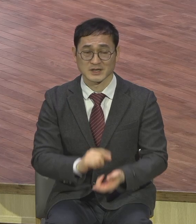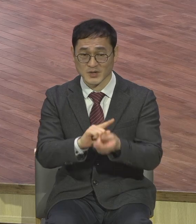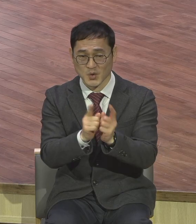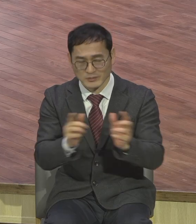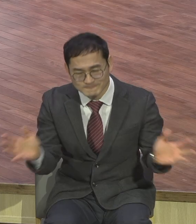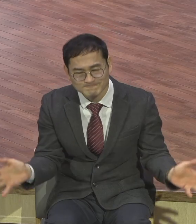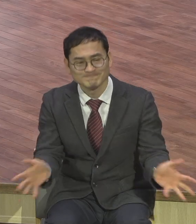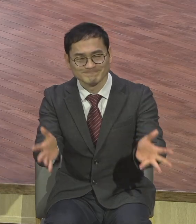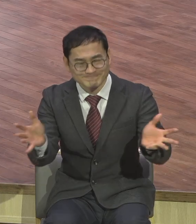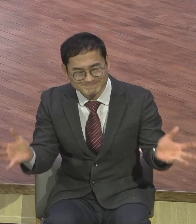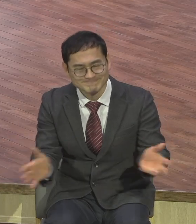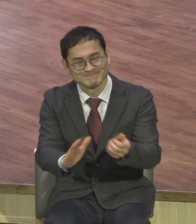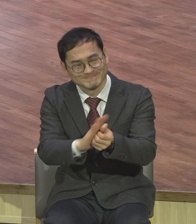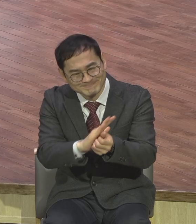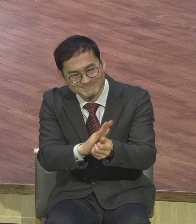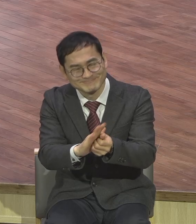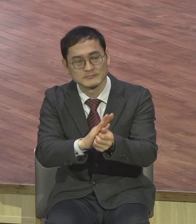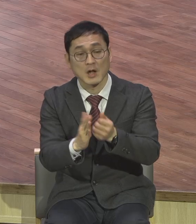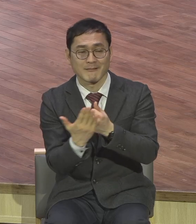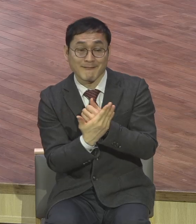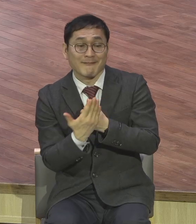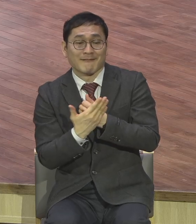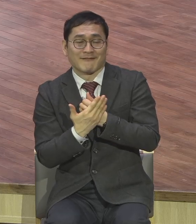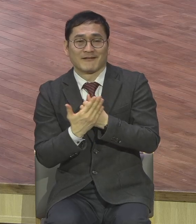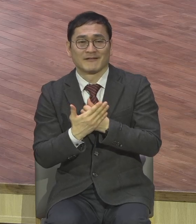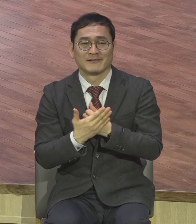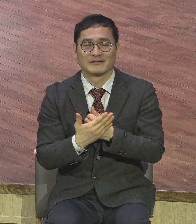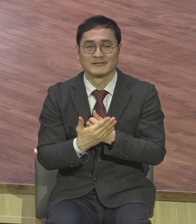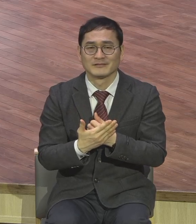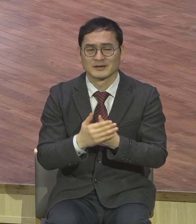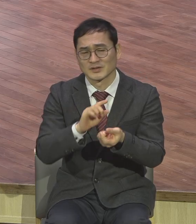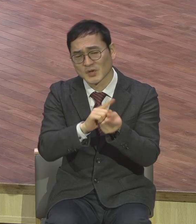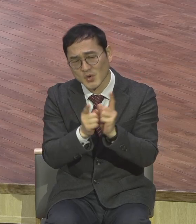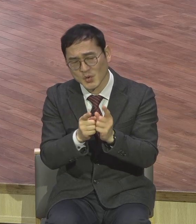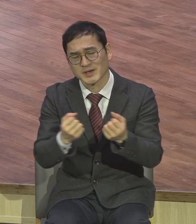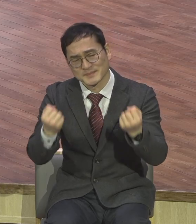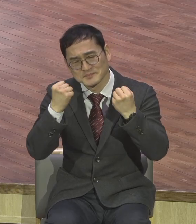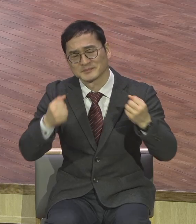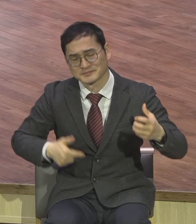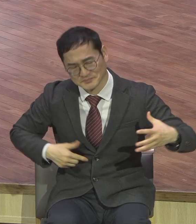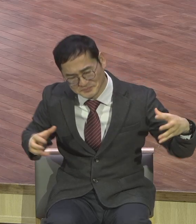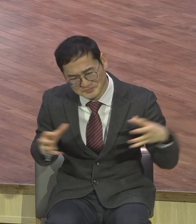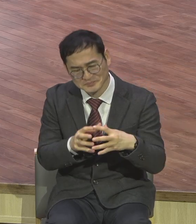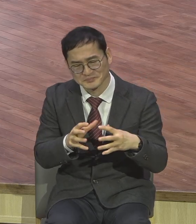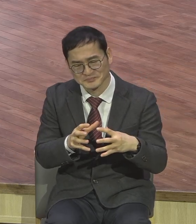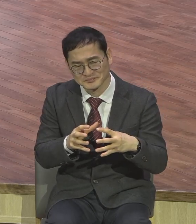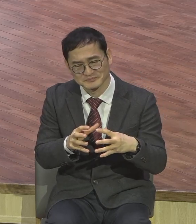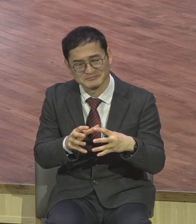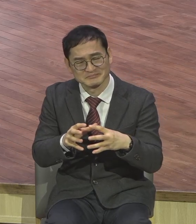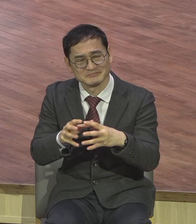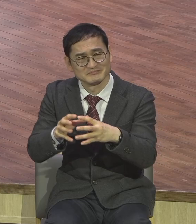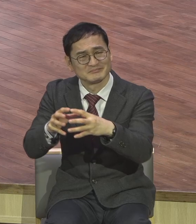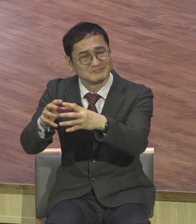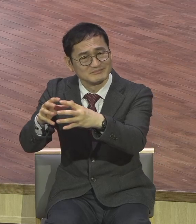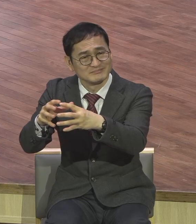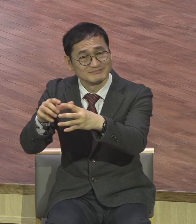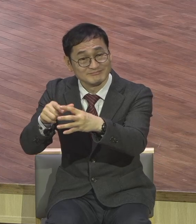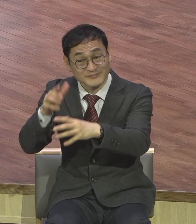서로 살지요 결국은 그것이 뭐요 현장 정복의 플랫폼이 된다 현장을